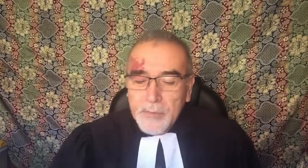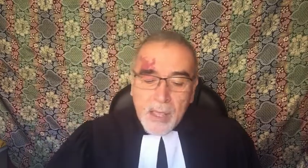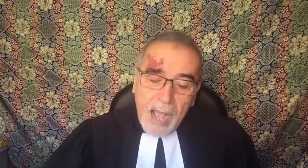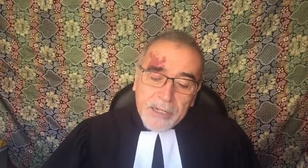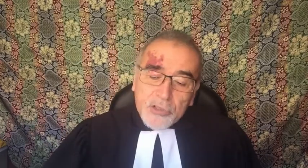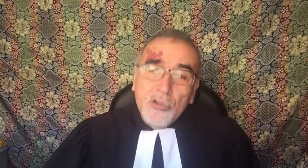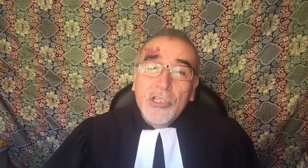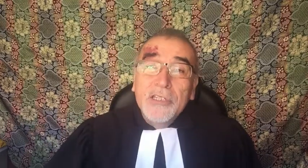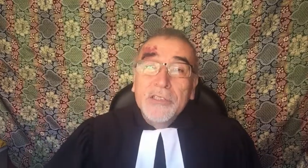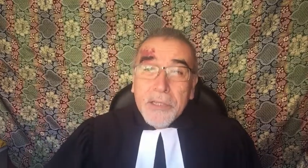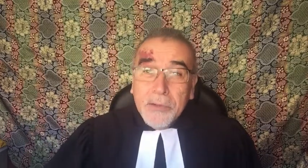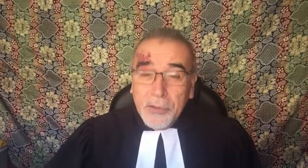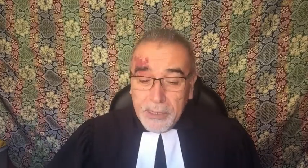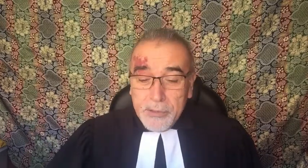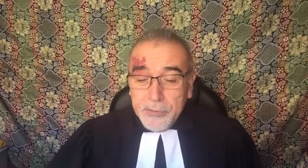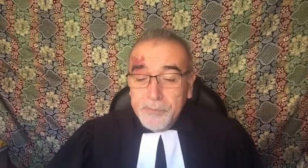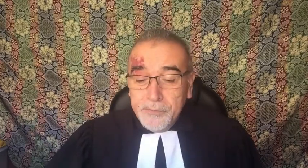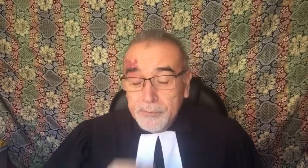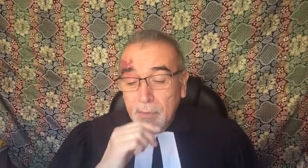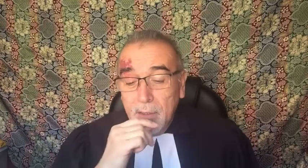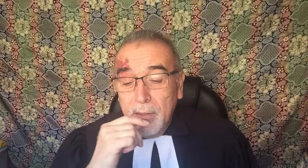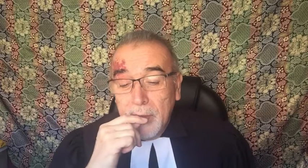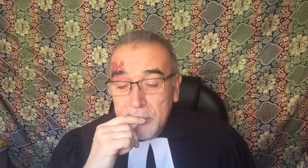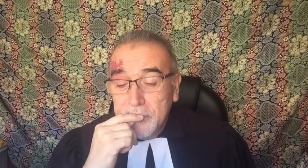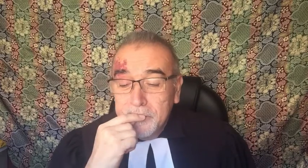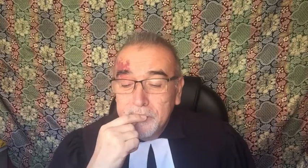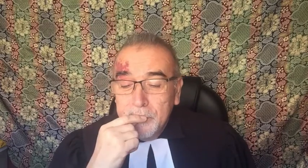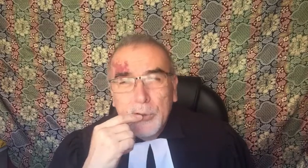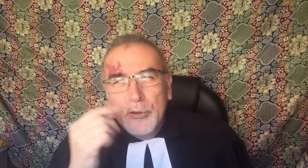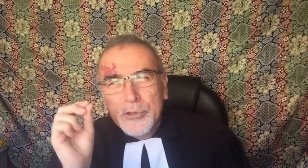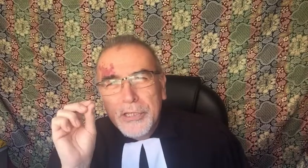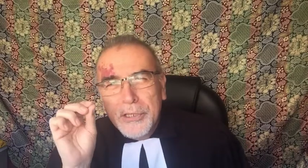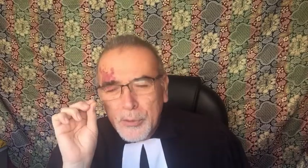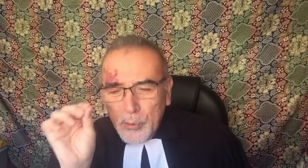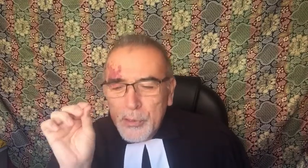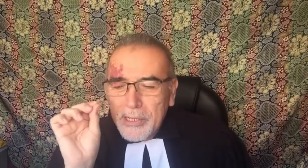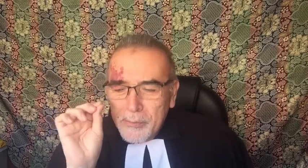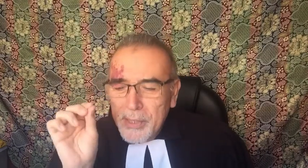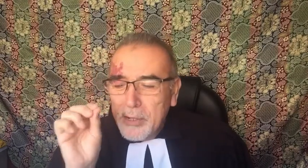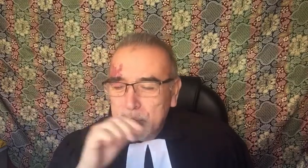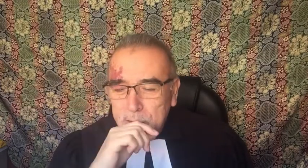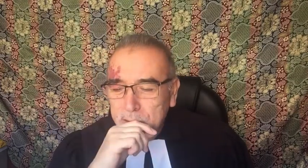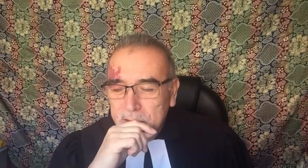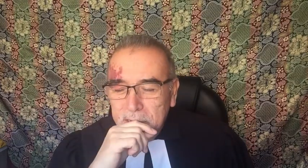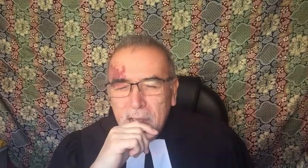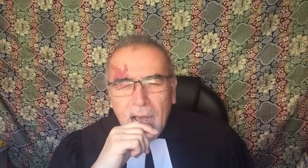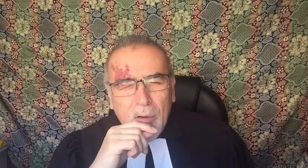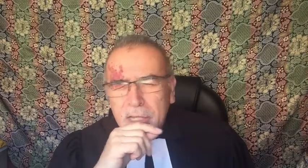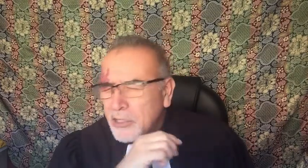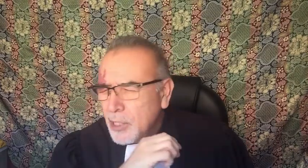a quienes son testigos del hecho. Eso nos incluye también a nosotros aunque estemos